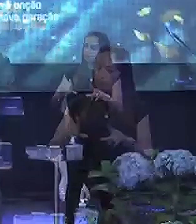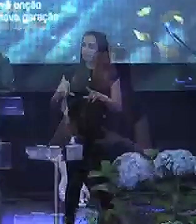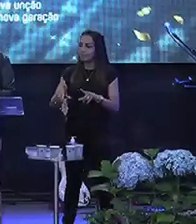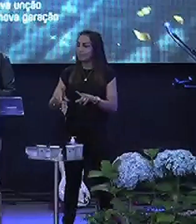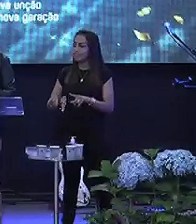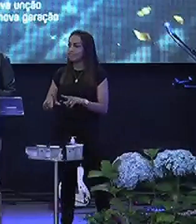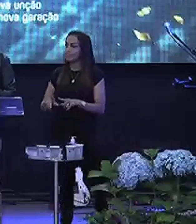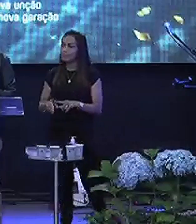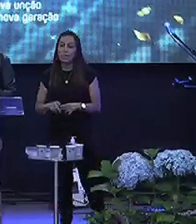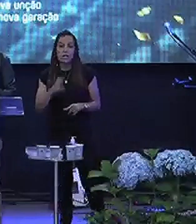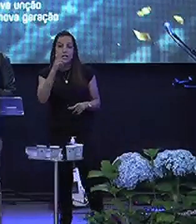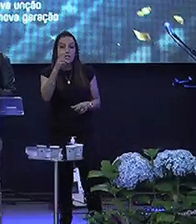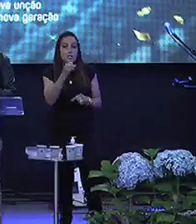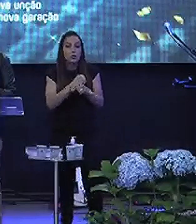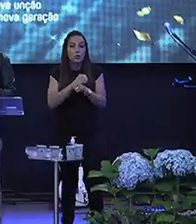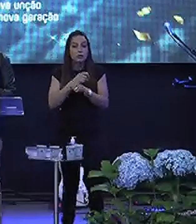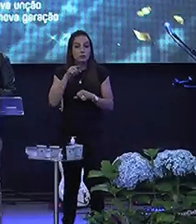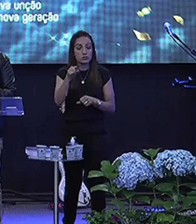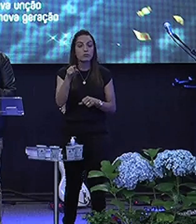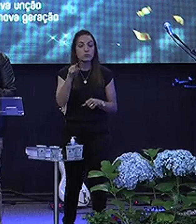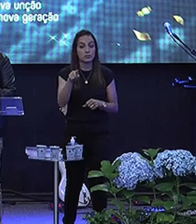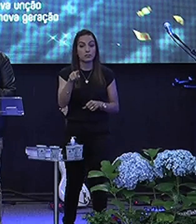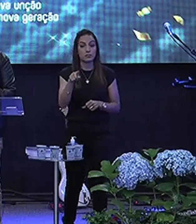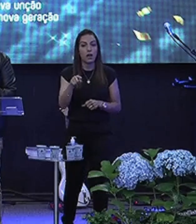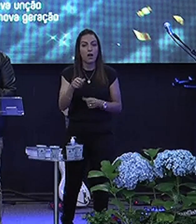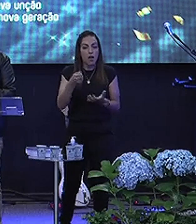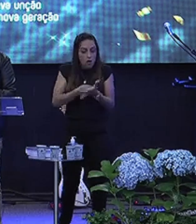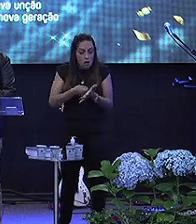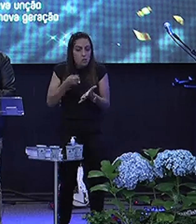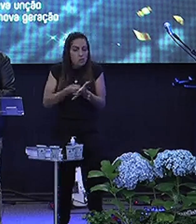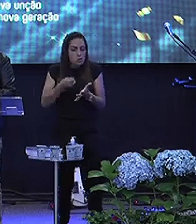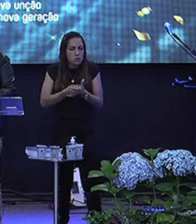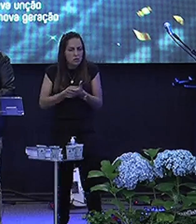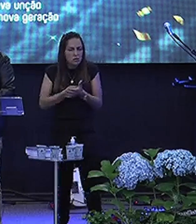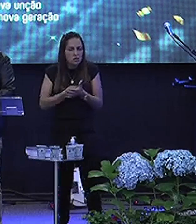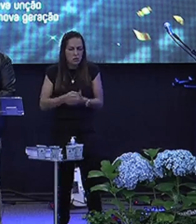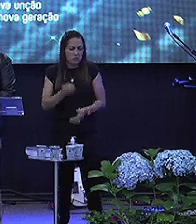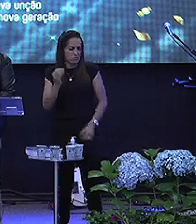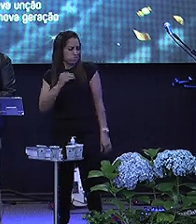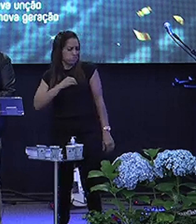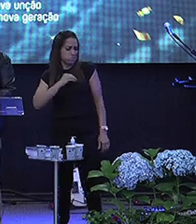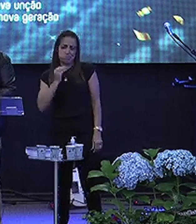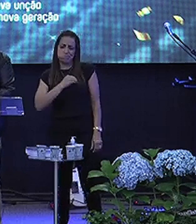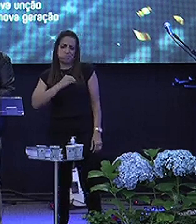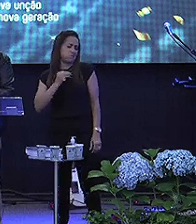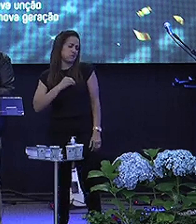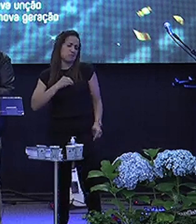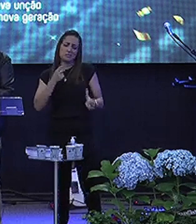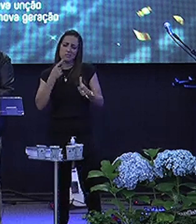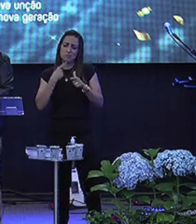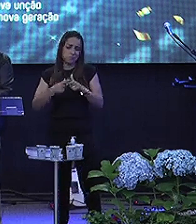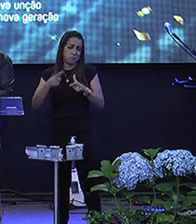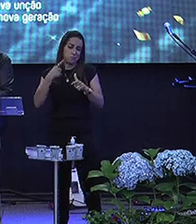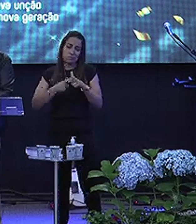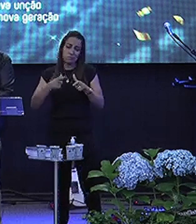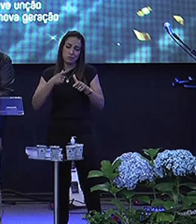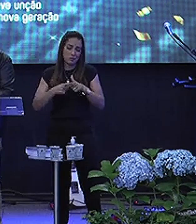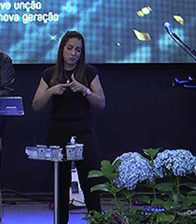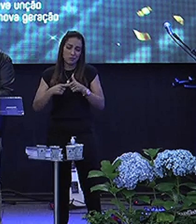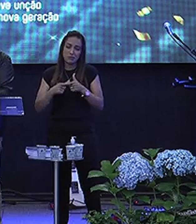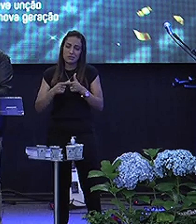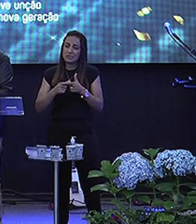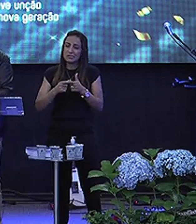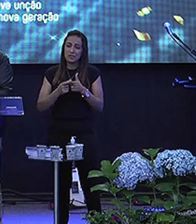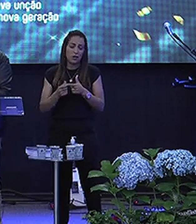Amado, se daqui a cinco anos Você está lutando com os mesmos pecados Vendo os mesmos problemas Tendo as mesmas